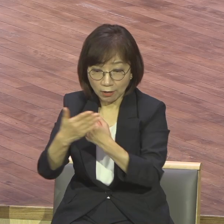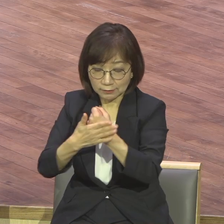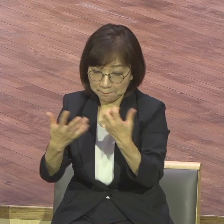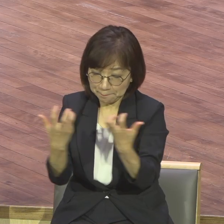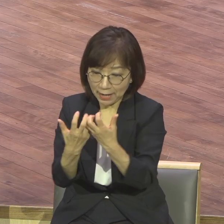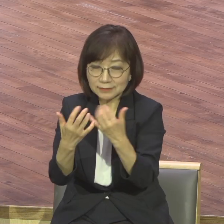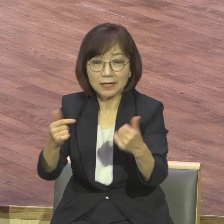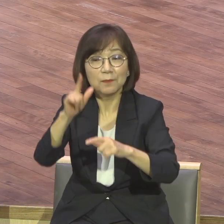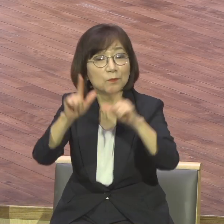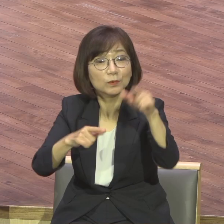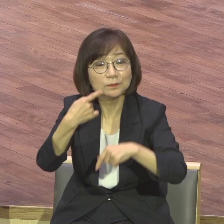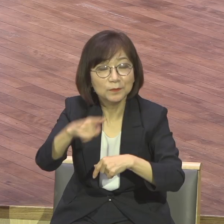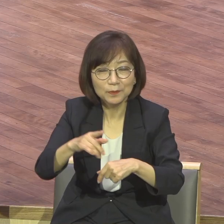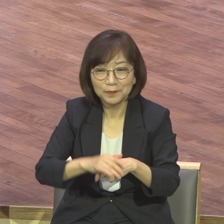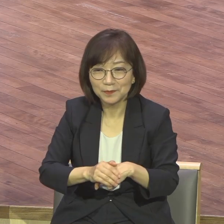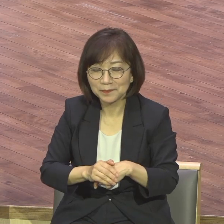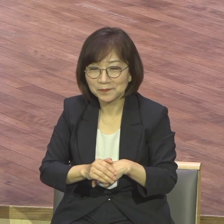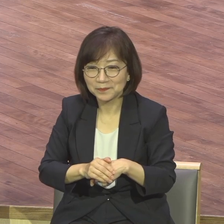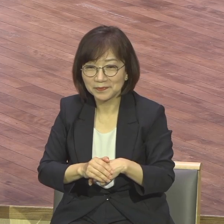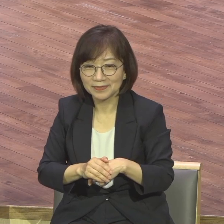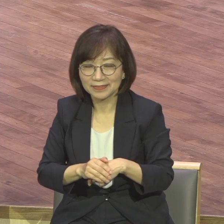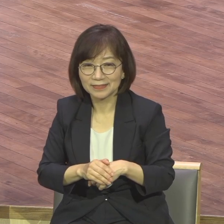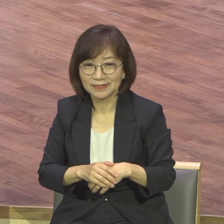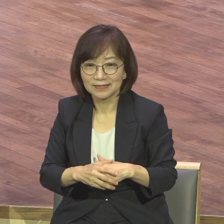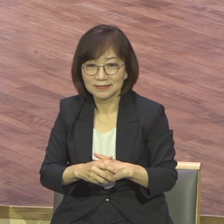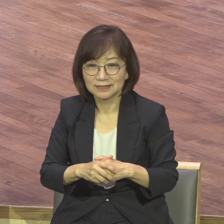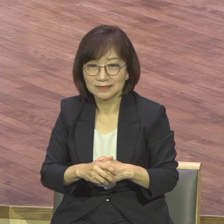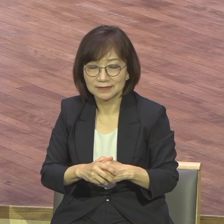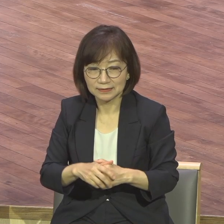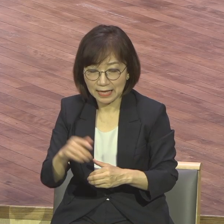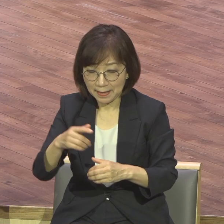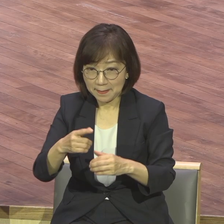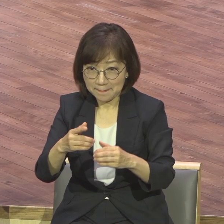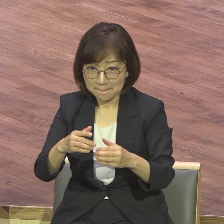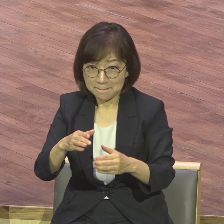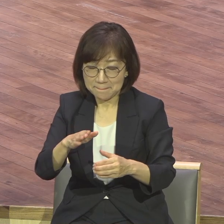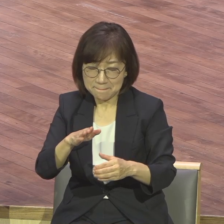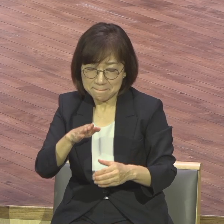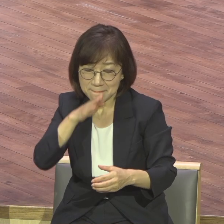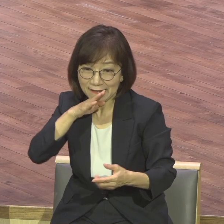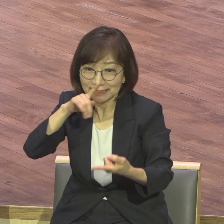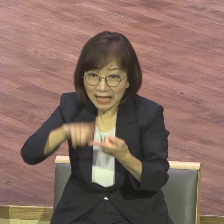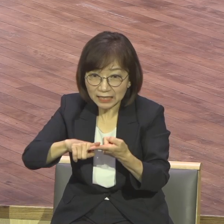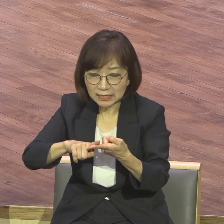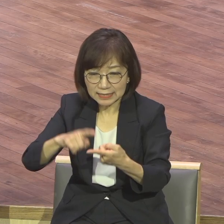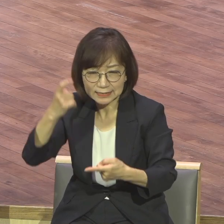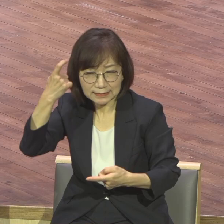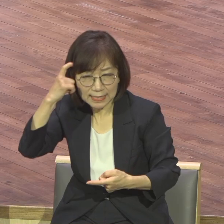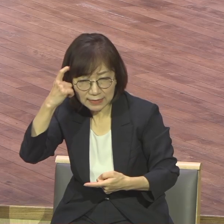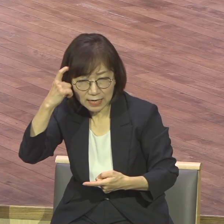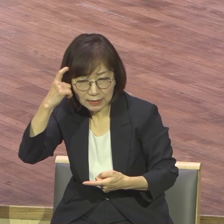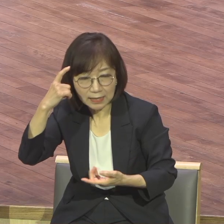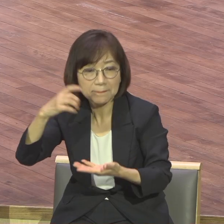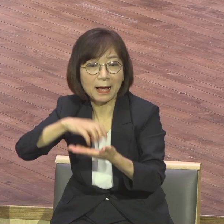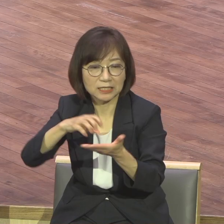마땅히 생각할 그 이상의 생각을 품지 말라 이랬어요